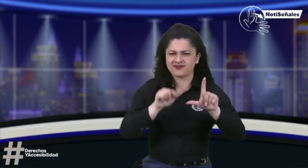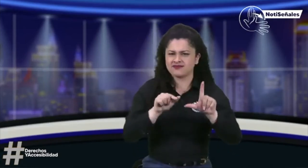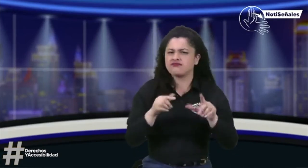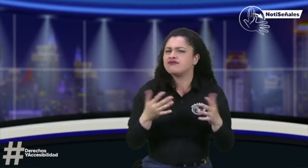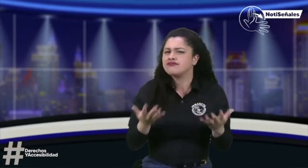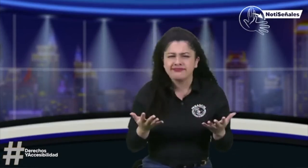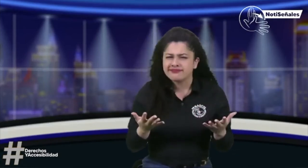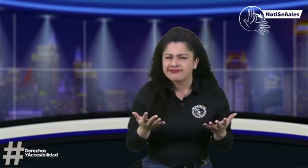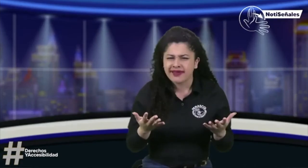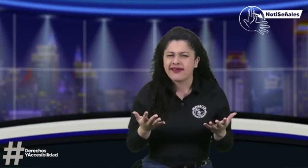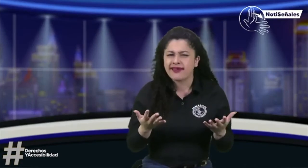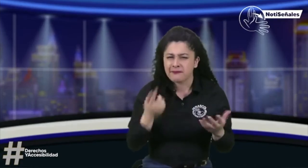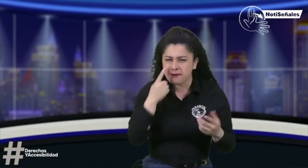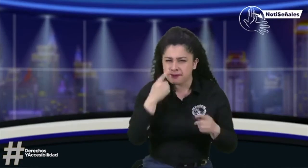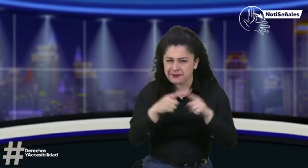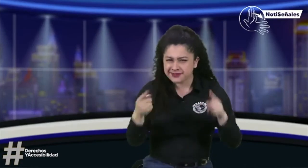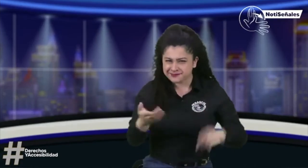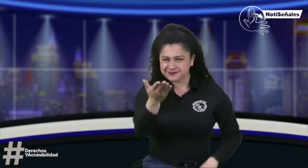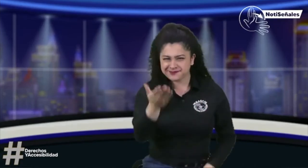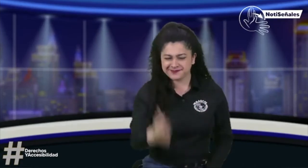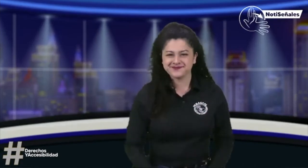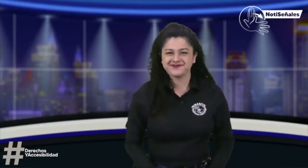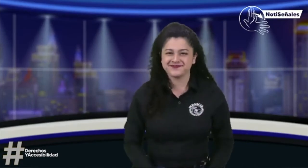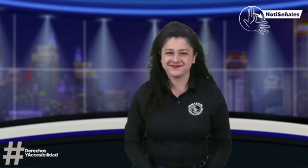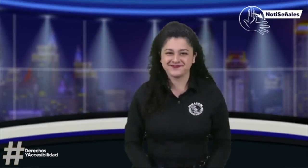Ahora vamos a ver un video sobre este tema.